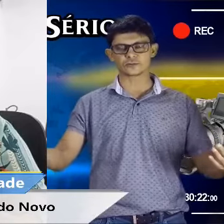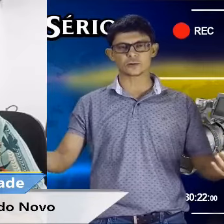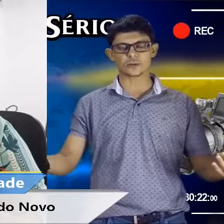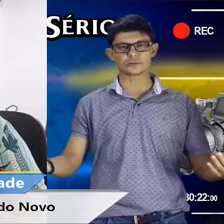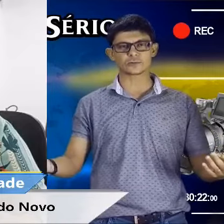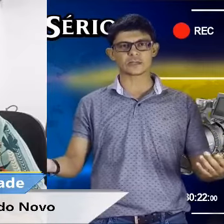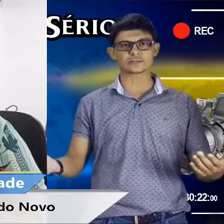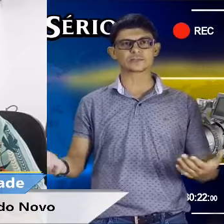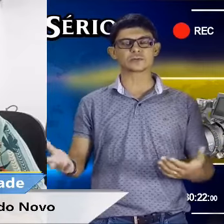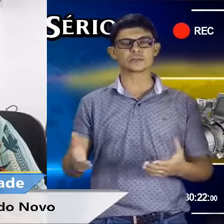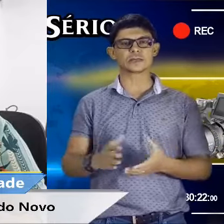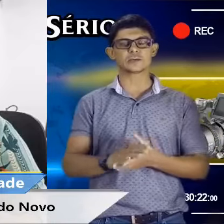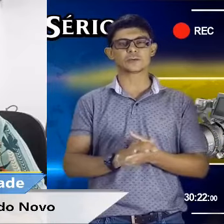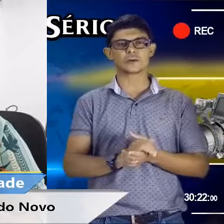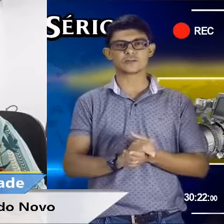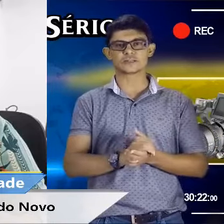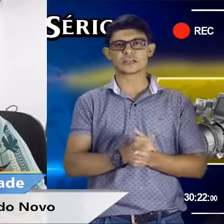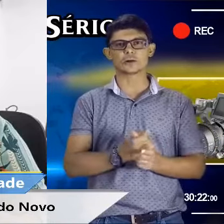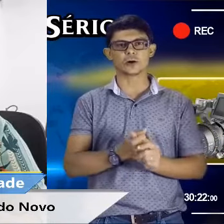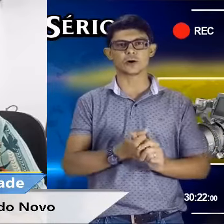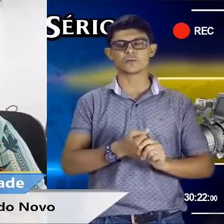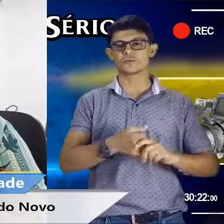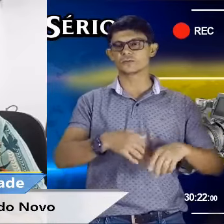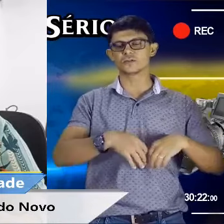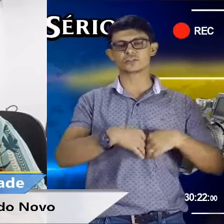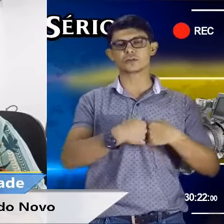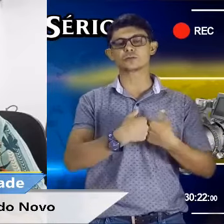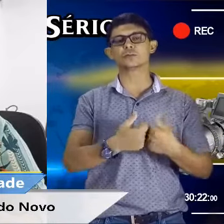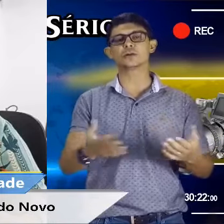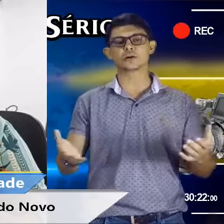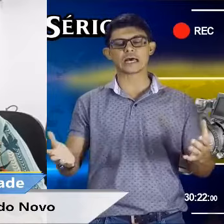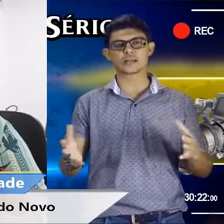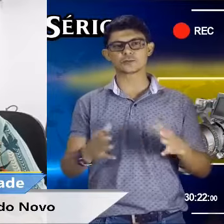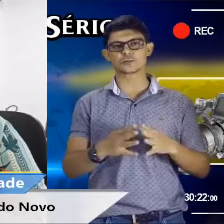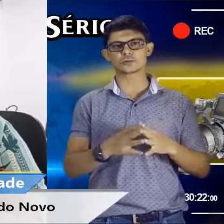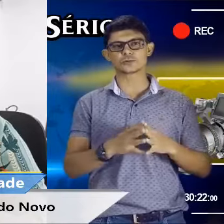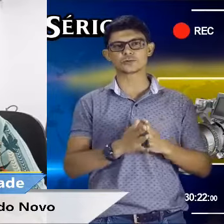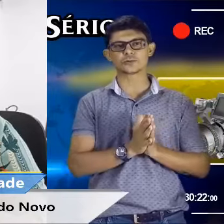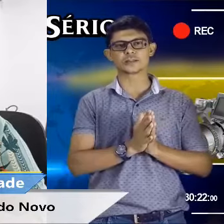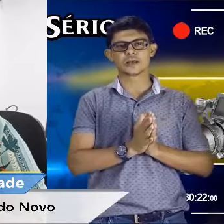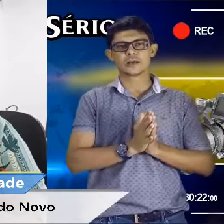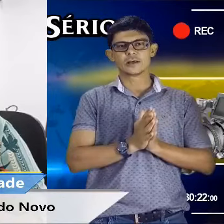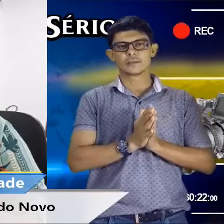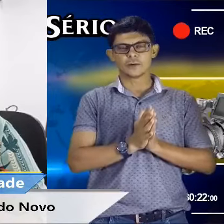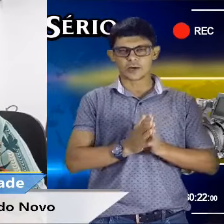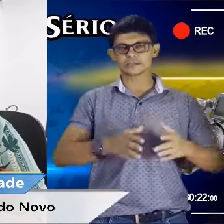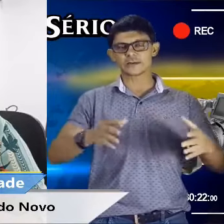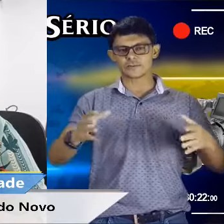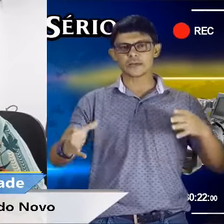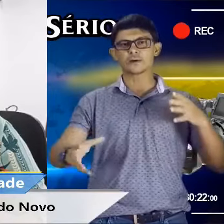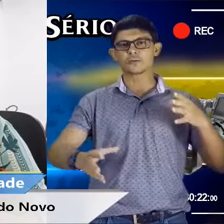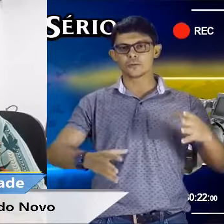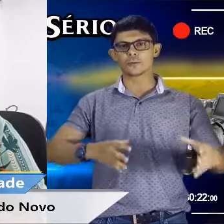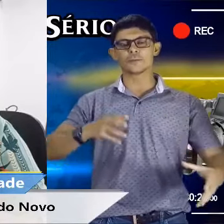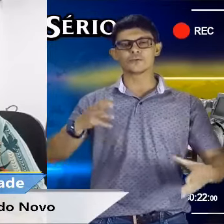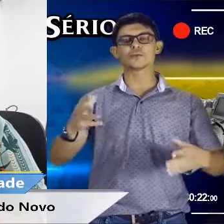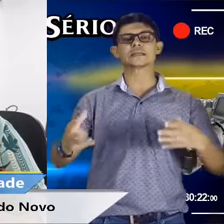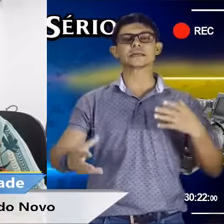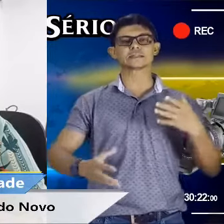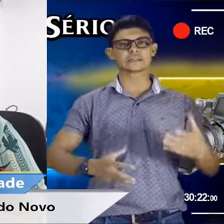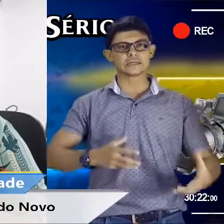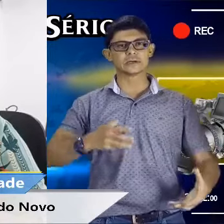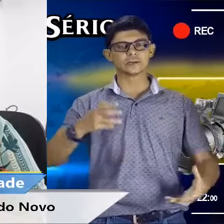feito junto ao Banco do Brasil, se eu não me engano, pelo FCO, um investimento milionário dos produtores, possa haver alguma